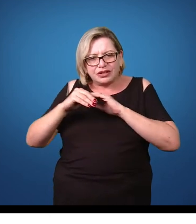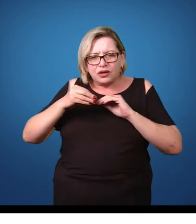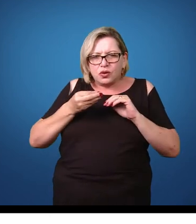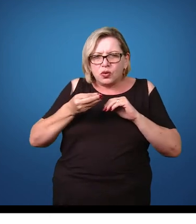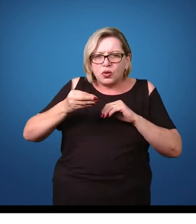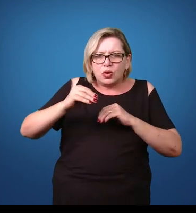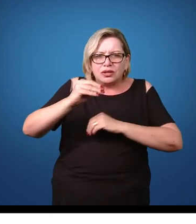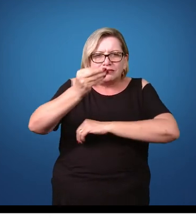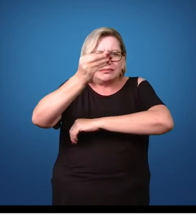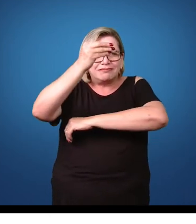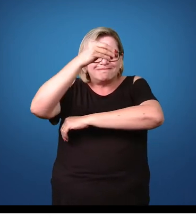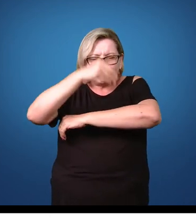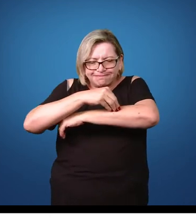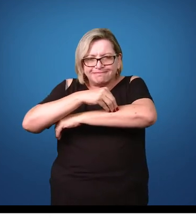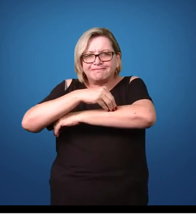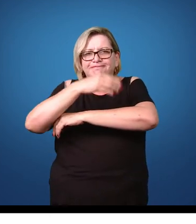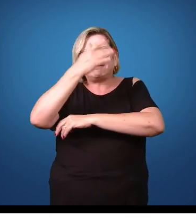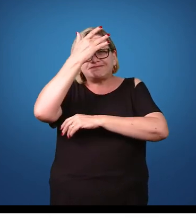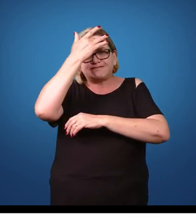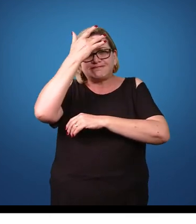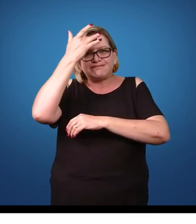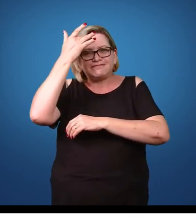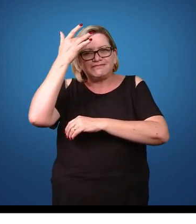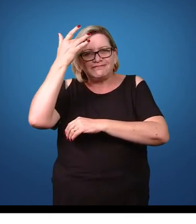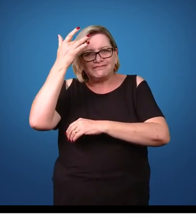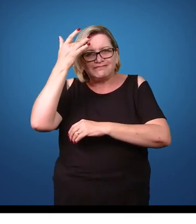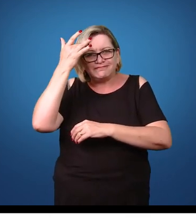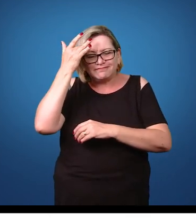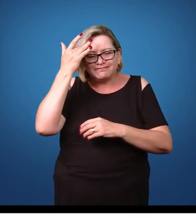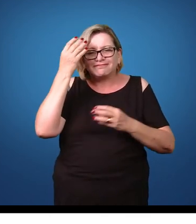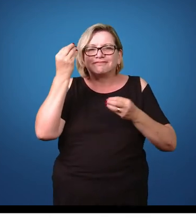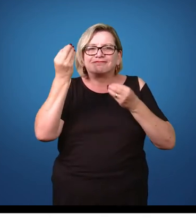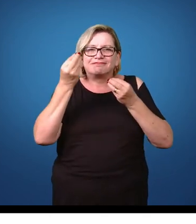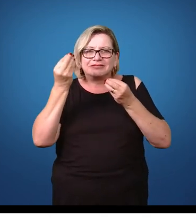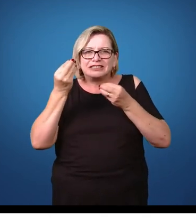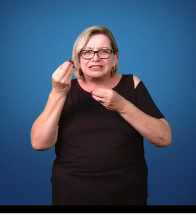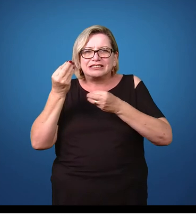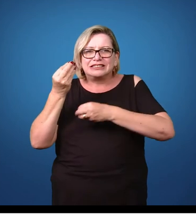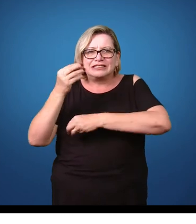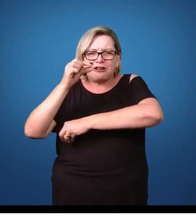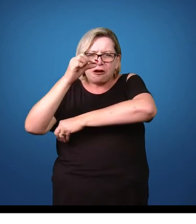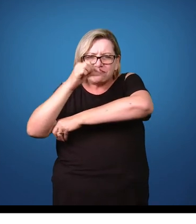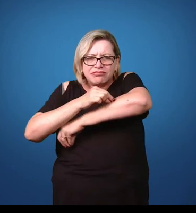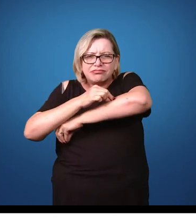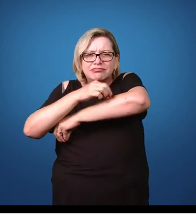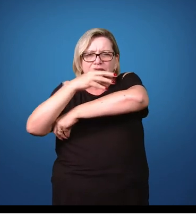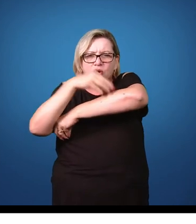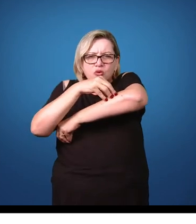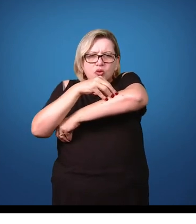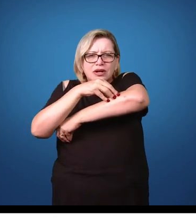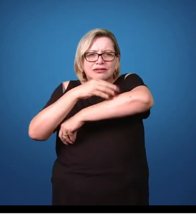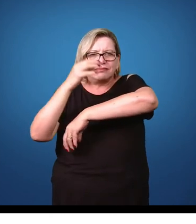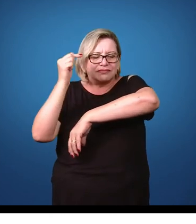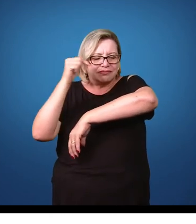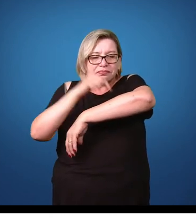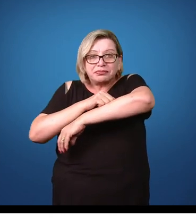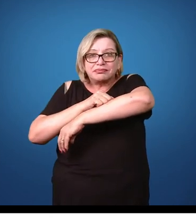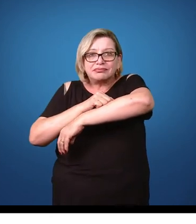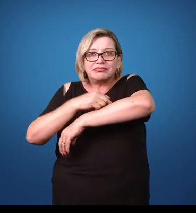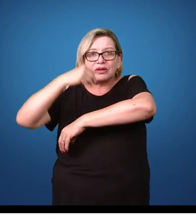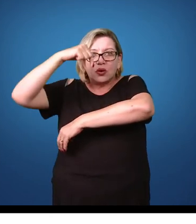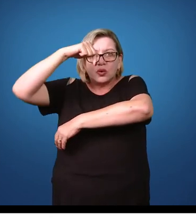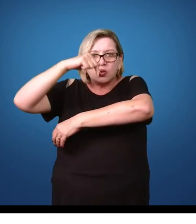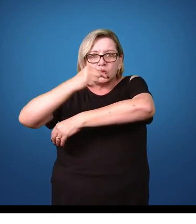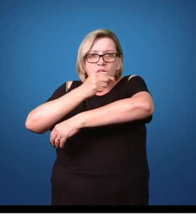bactérias, eles podem acidentalmente vir a picar um ser humano e quando